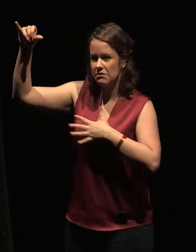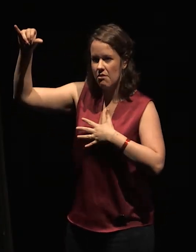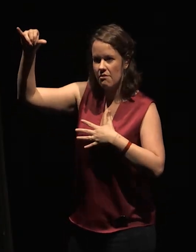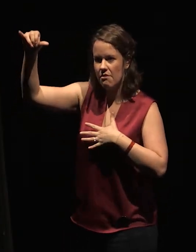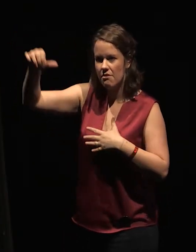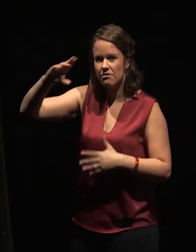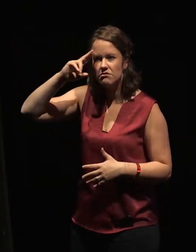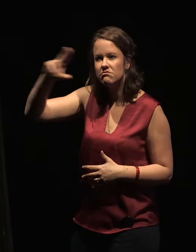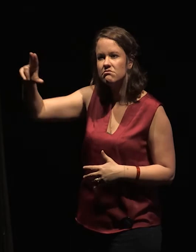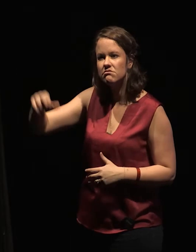si tu trouves le temps.